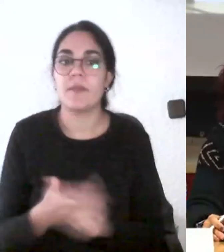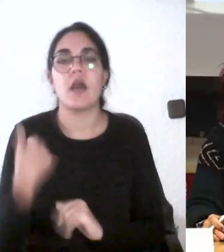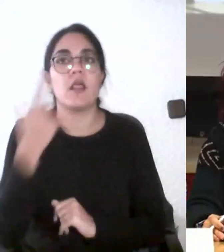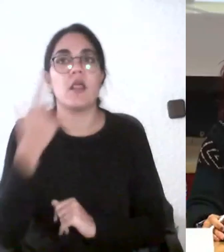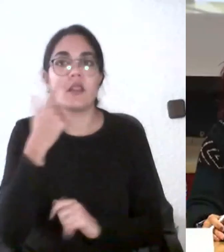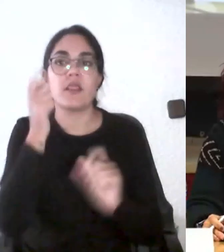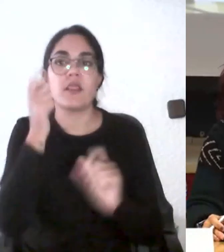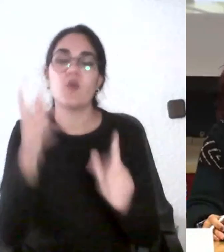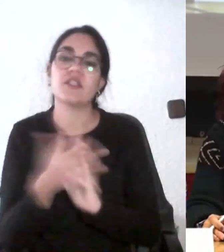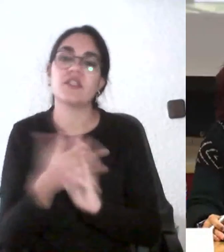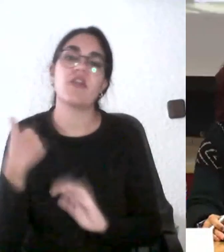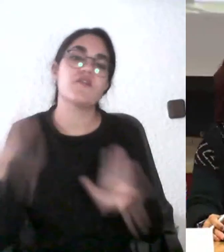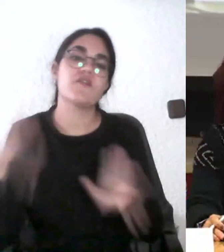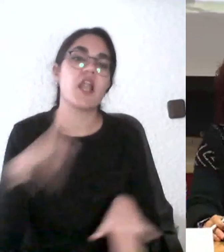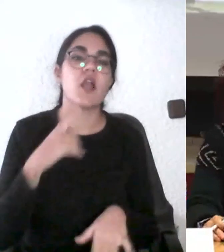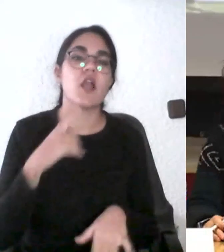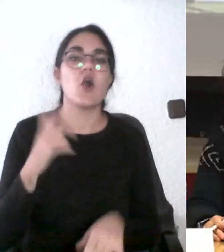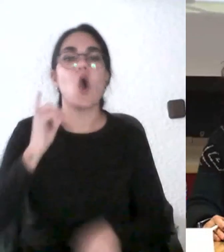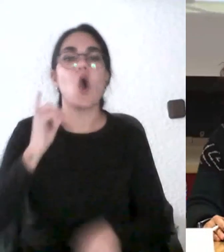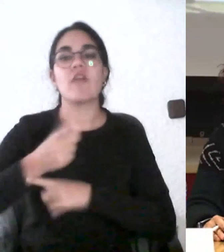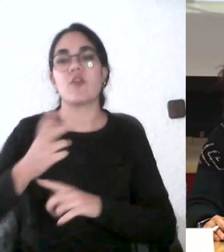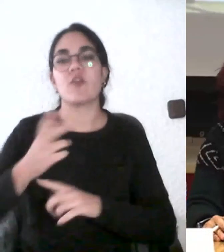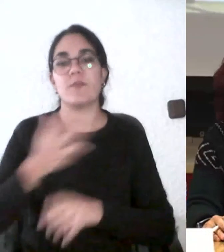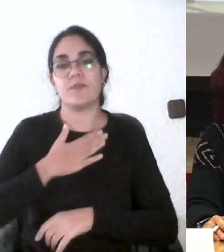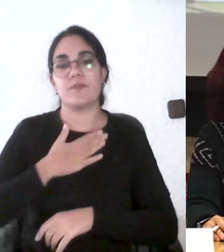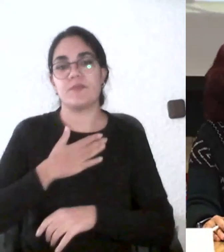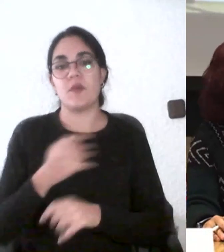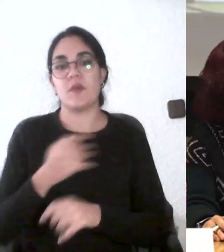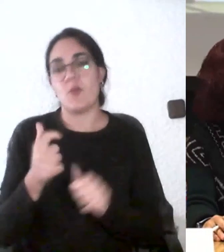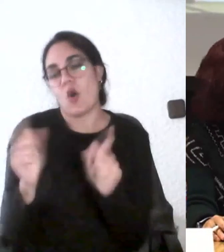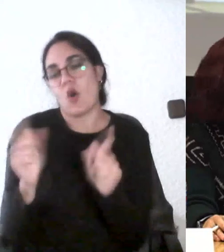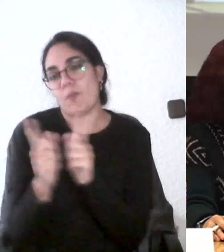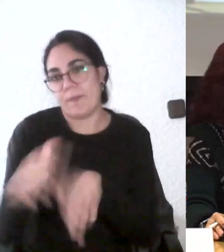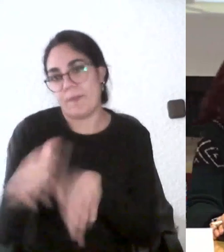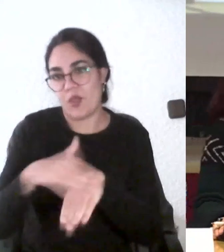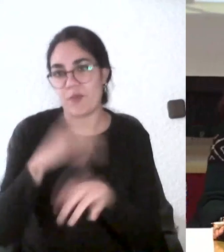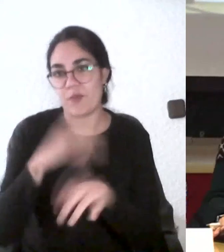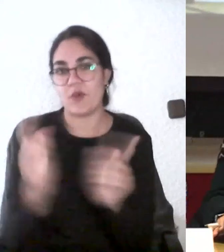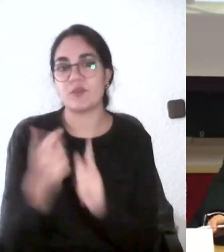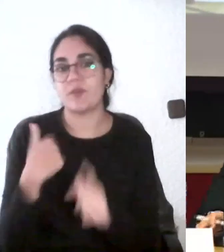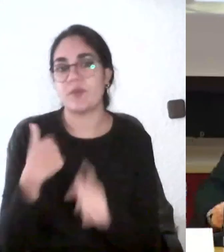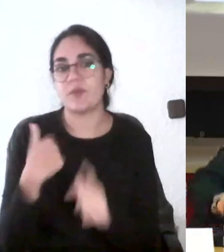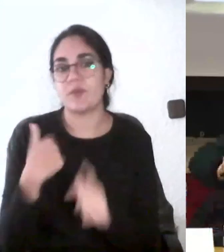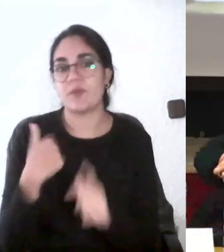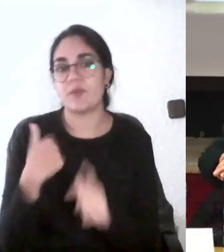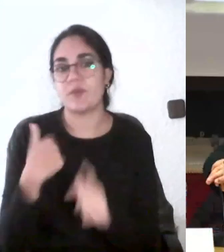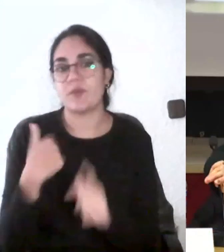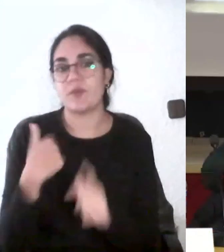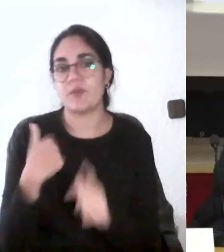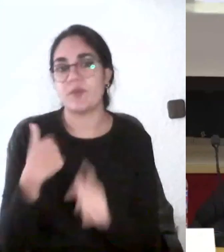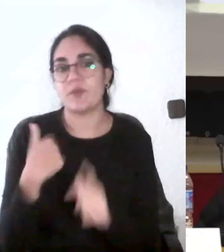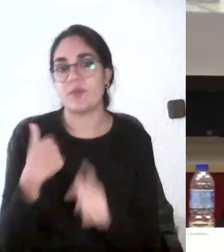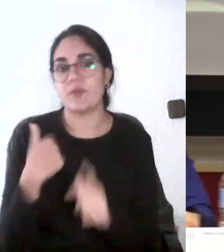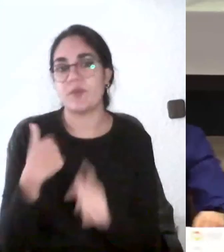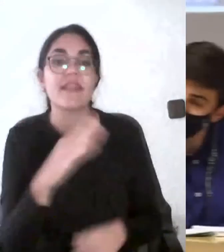a las agencias de acreditación entonces bueno perdón por el rollo pero solo es lo que consta gracias Carmen